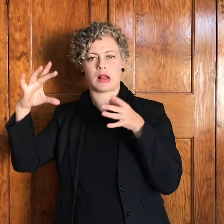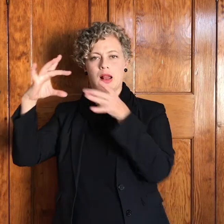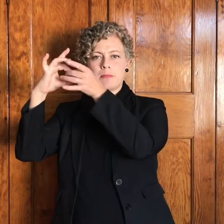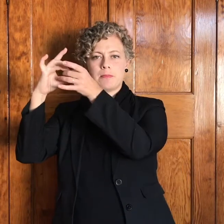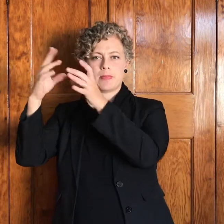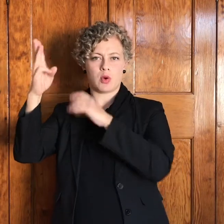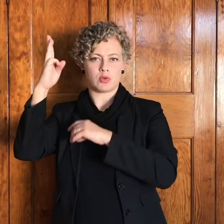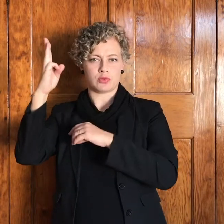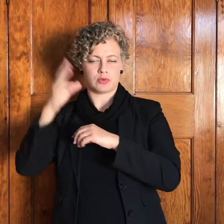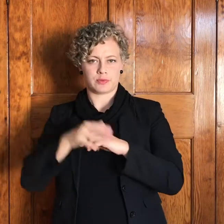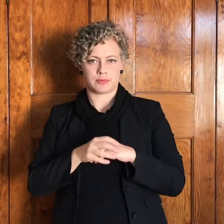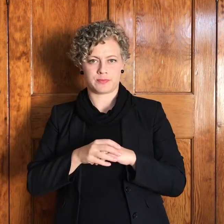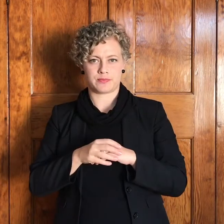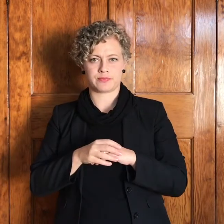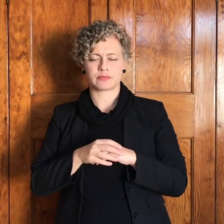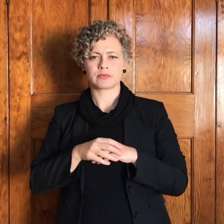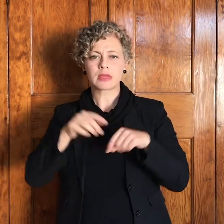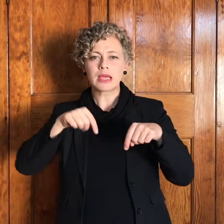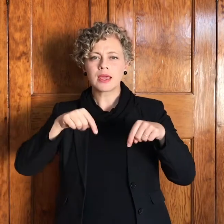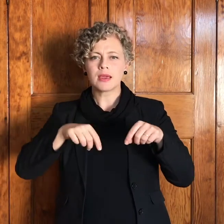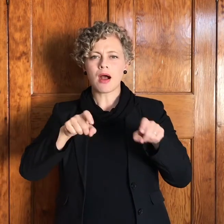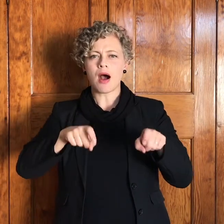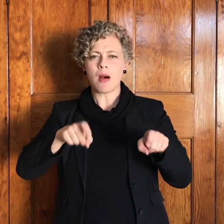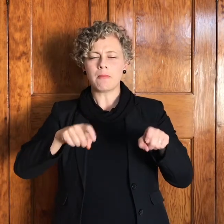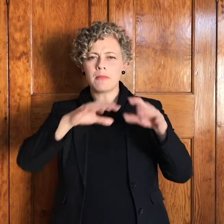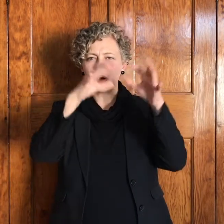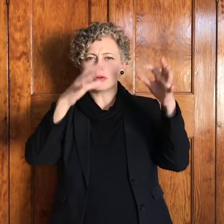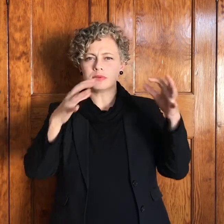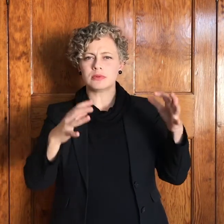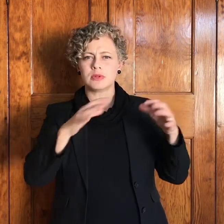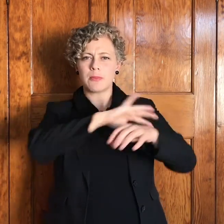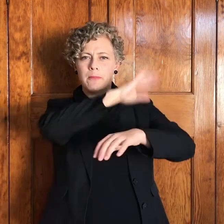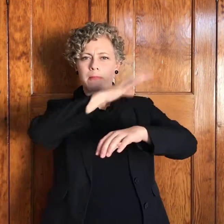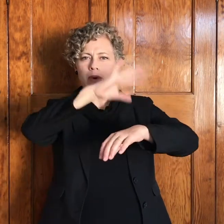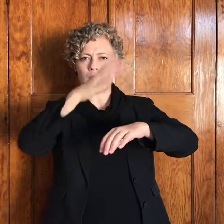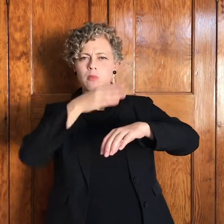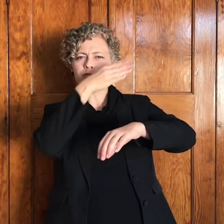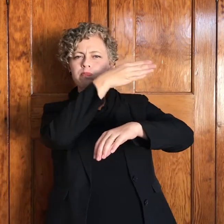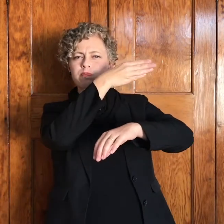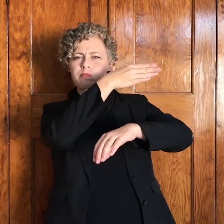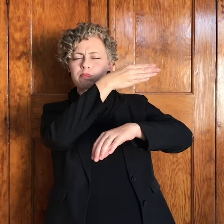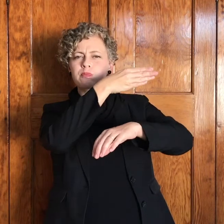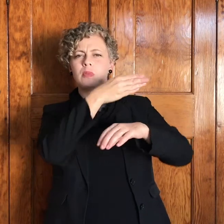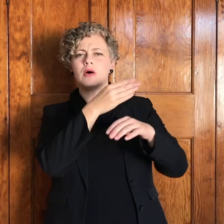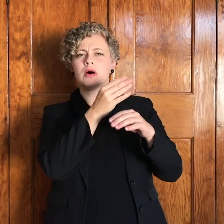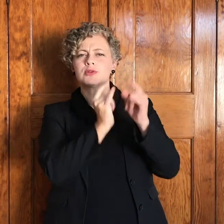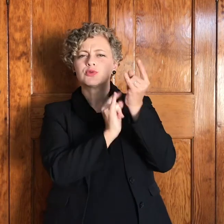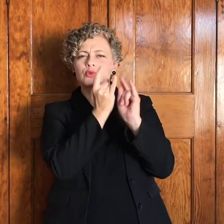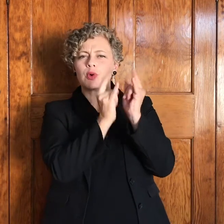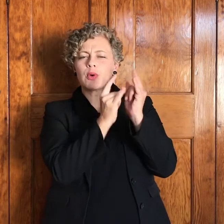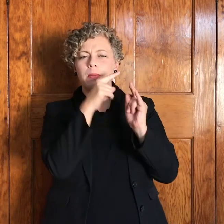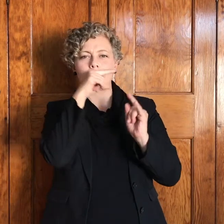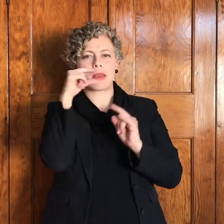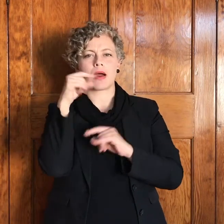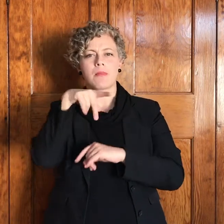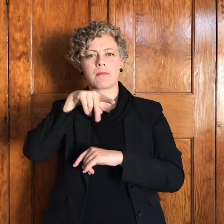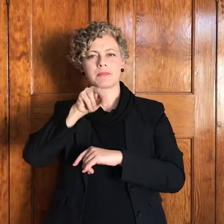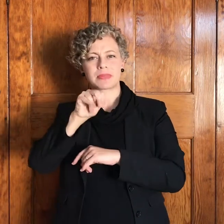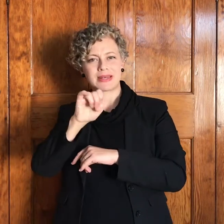en die dorpie hierop by ons hoogte is vernoem na pne en dan is daar een herinnering